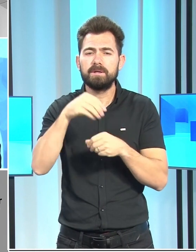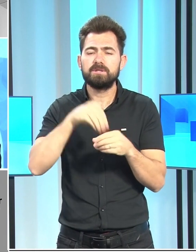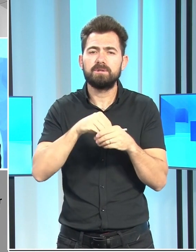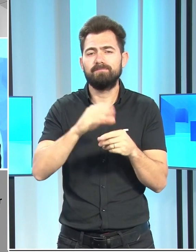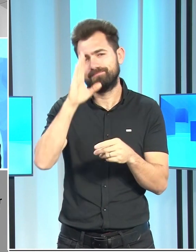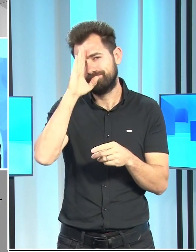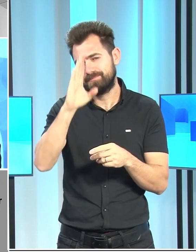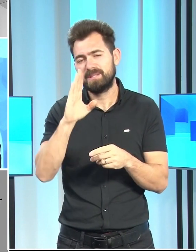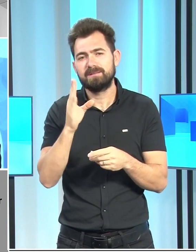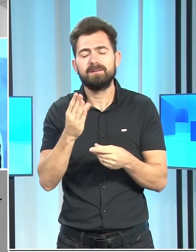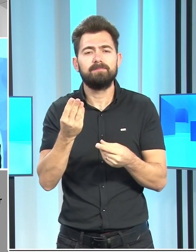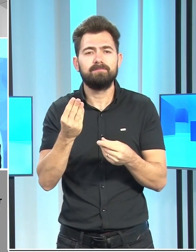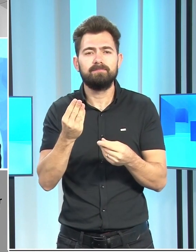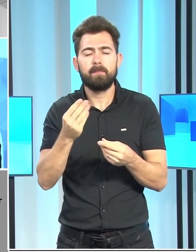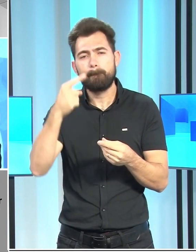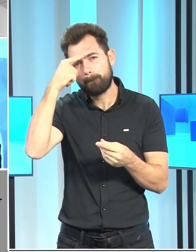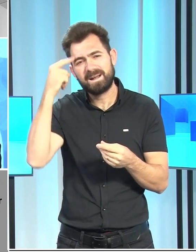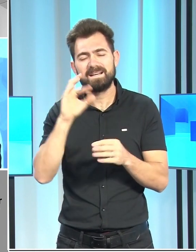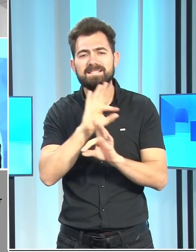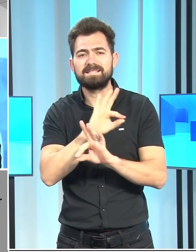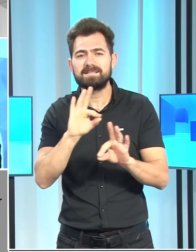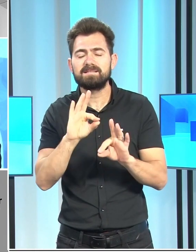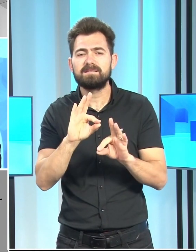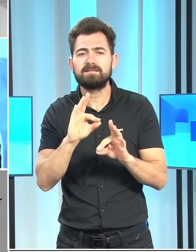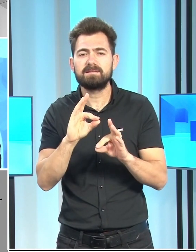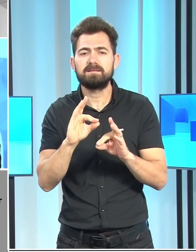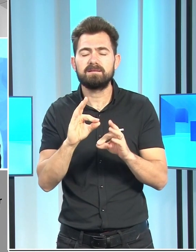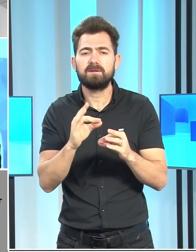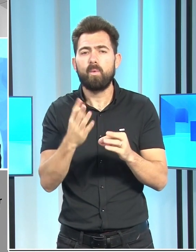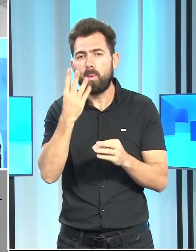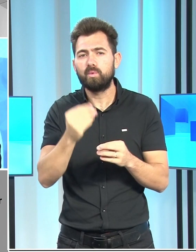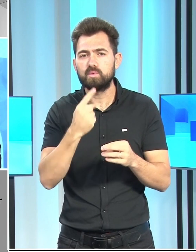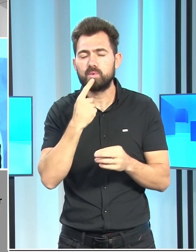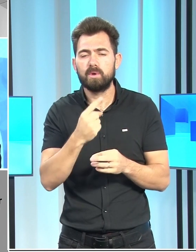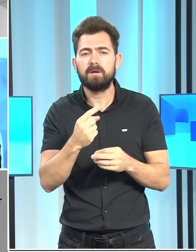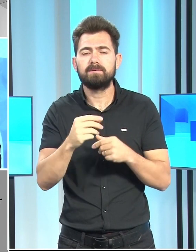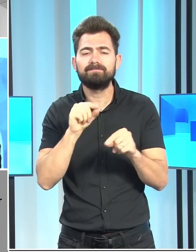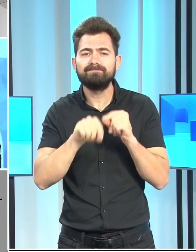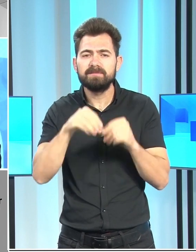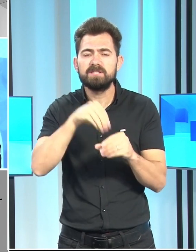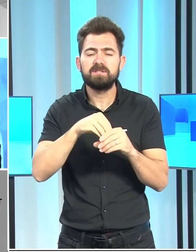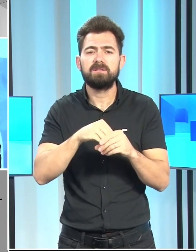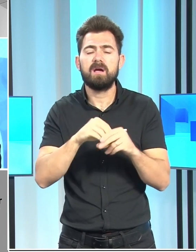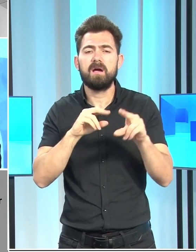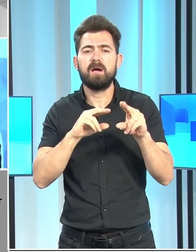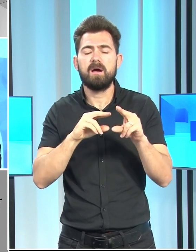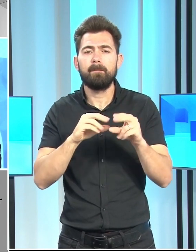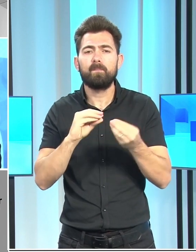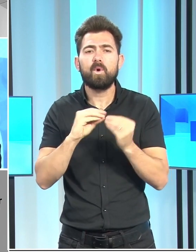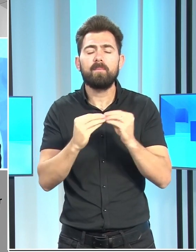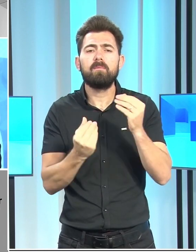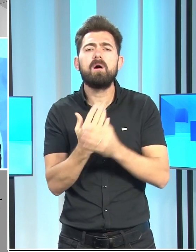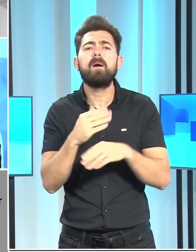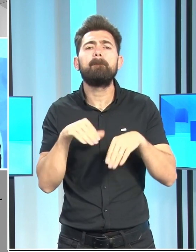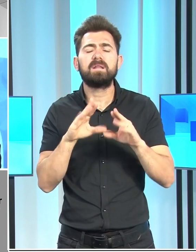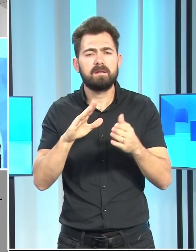ciddi bir belirsizlik ortamının hakim olduğunu belirterek, ülkede kaos yaratmadan adım